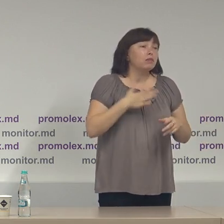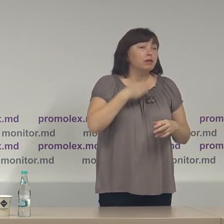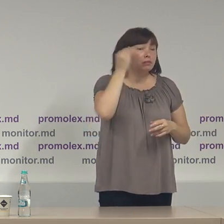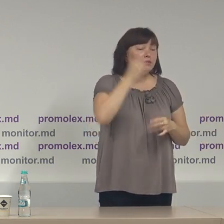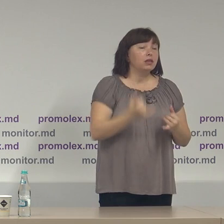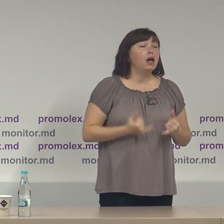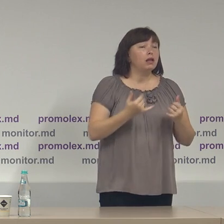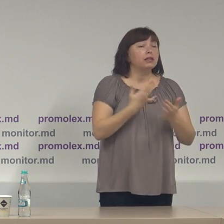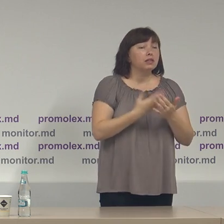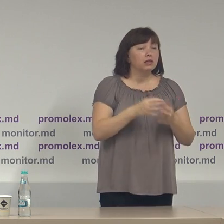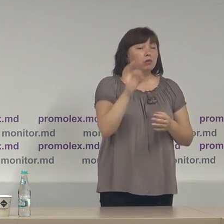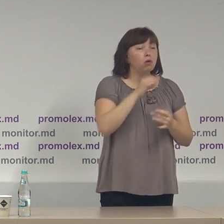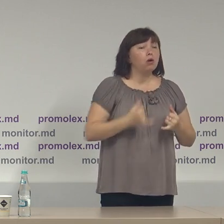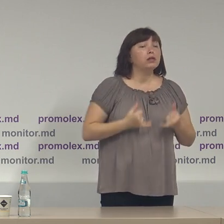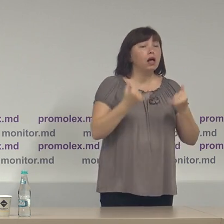acordare de